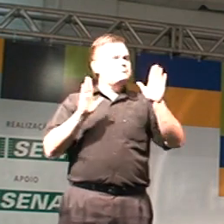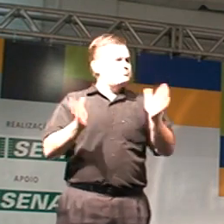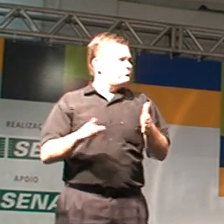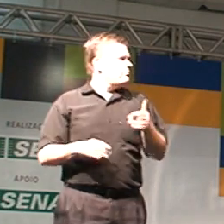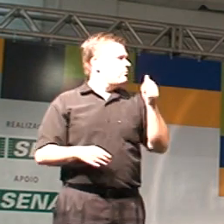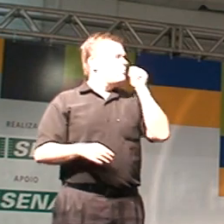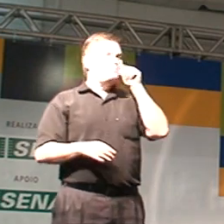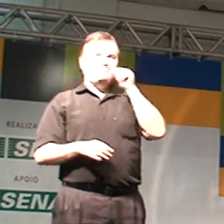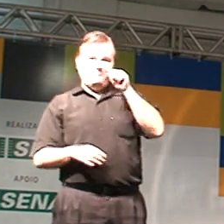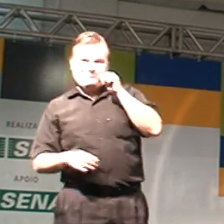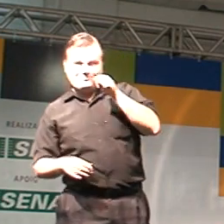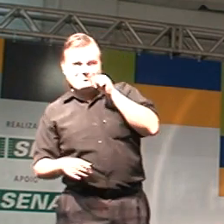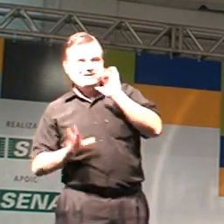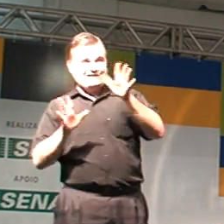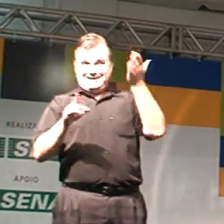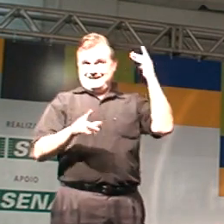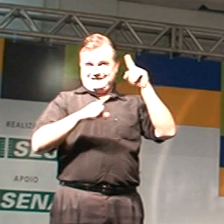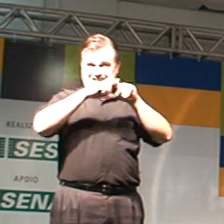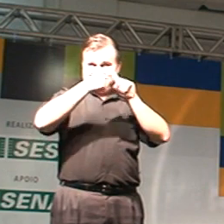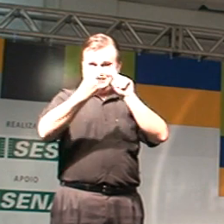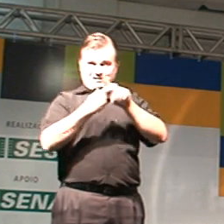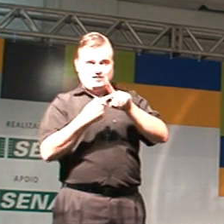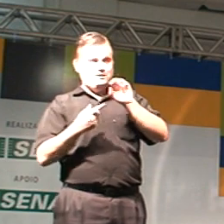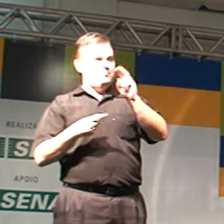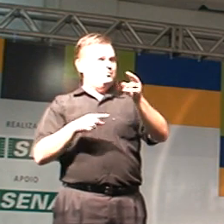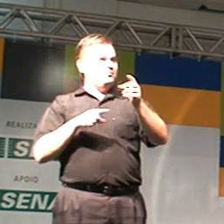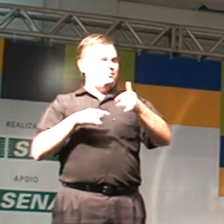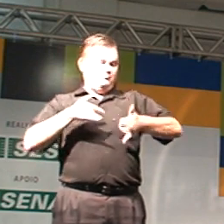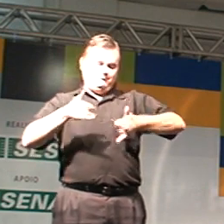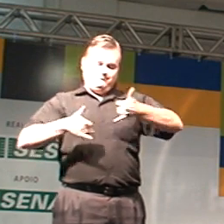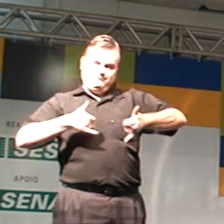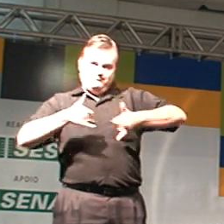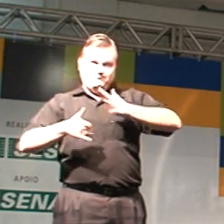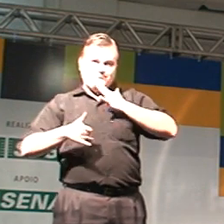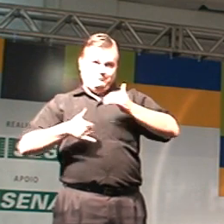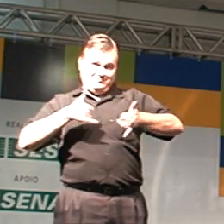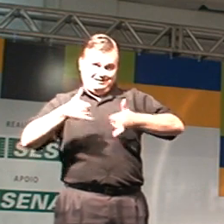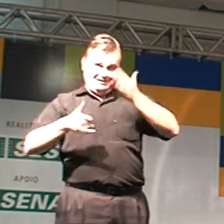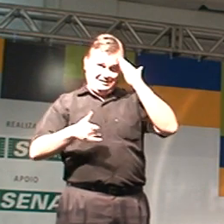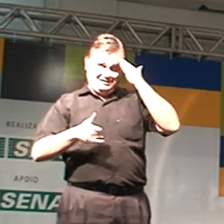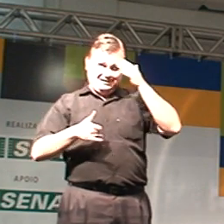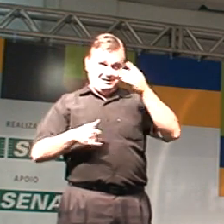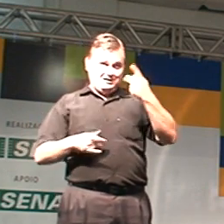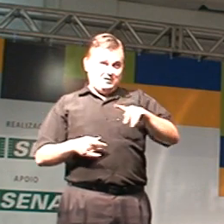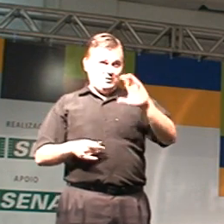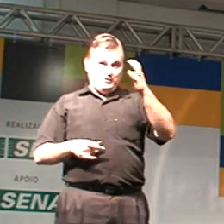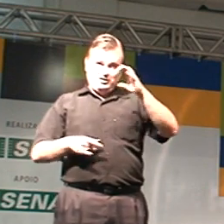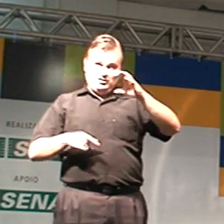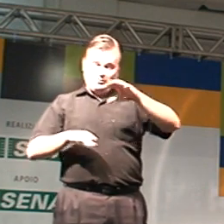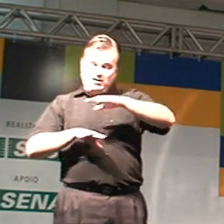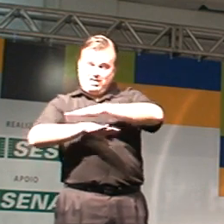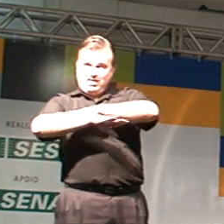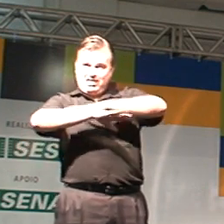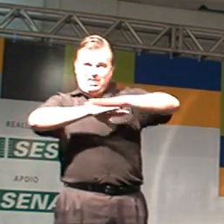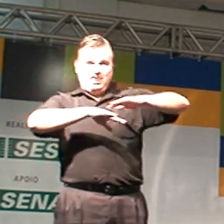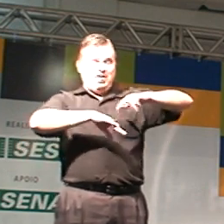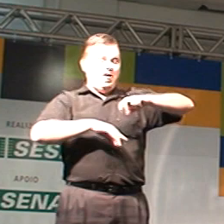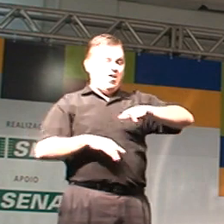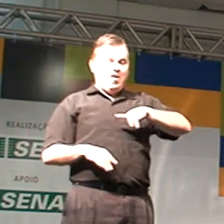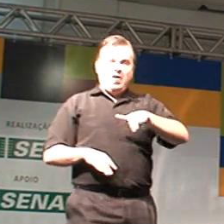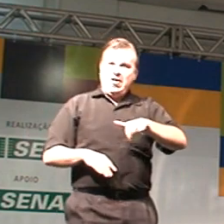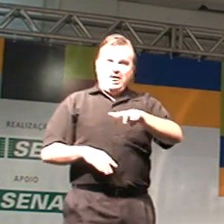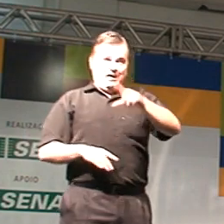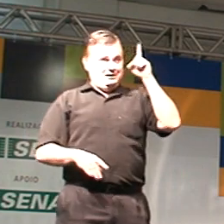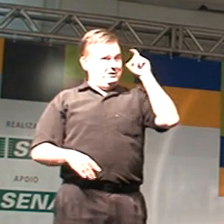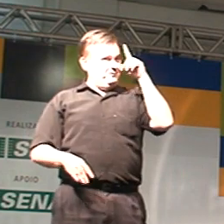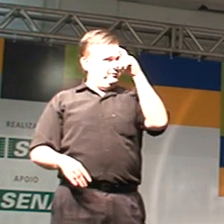As mulheres, principalmente, já estiveram grávidas, ou usam salto alto. Vocês sabem o é andar nas calçadas de Curitiba? Eu não imagino o